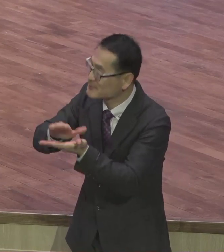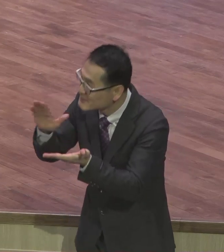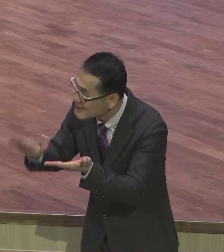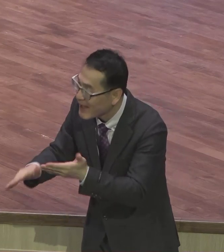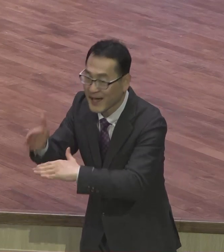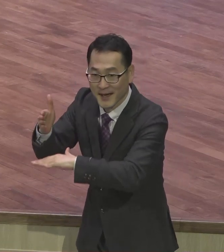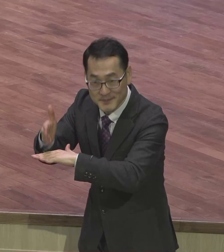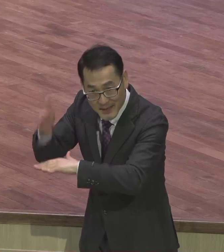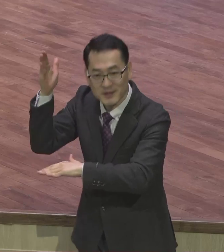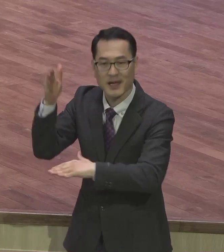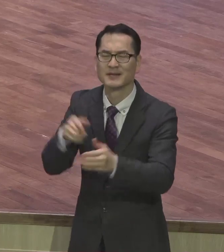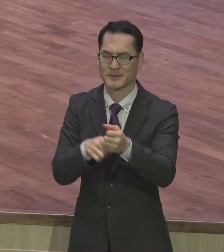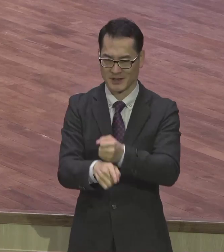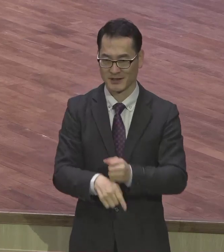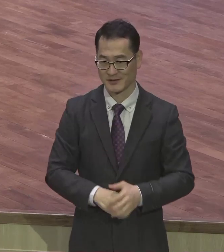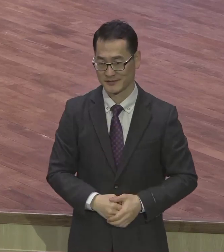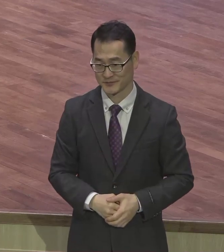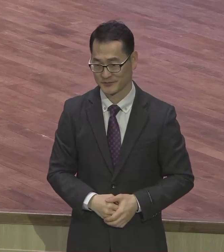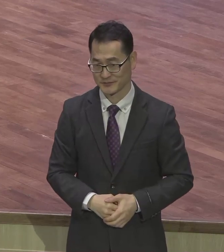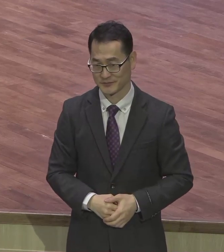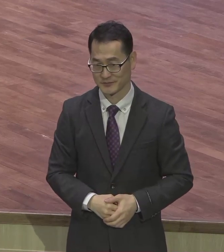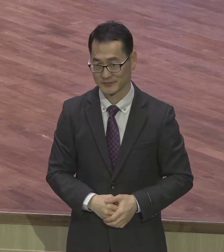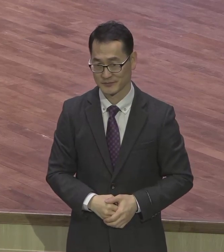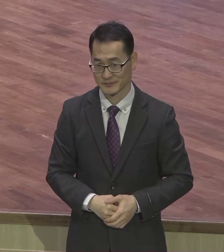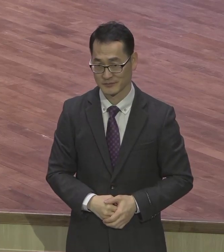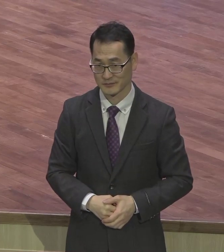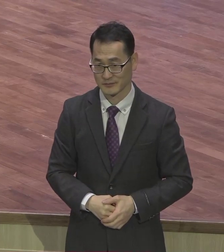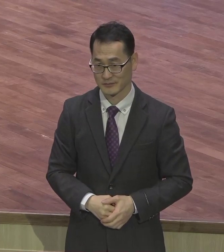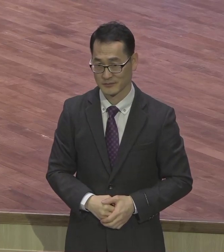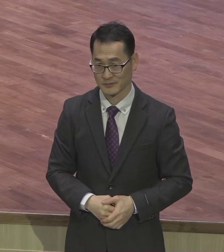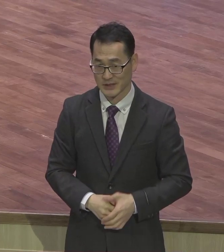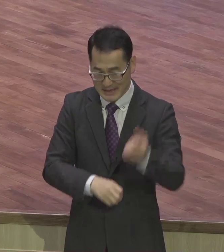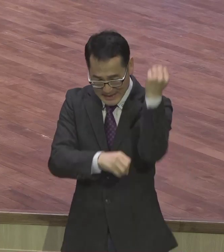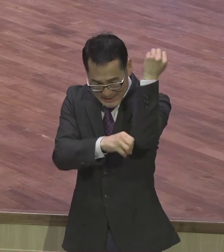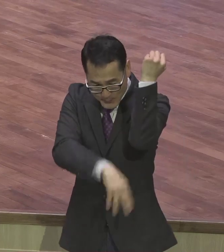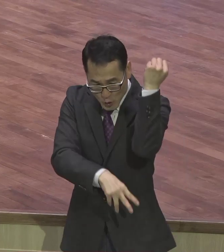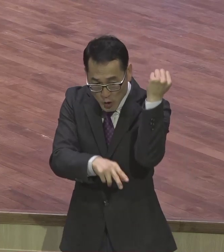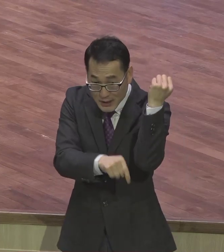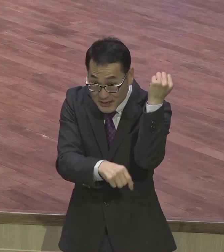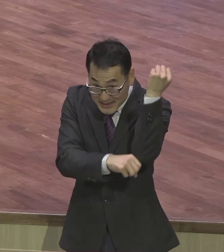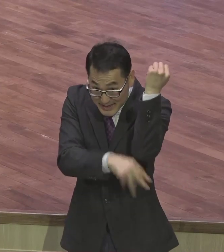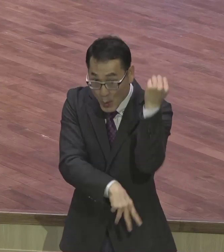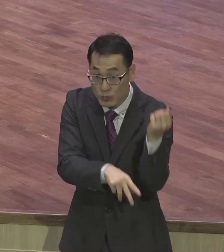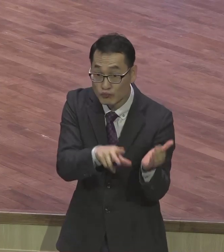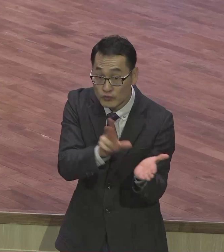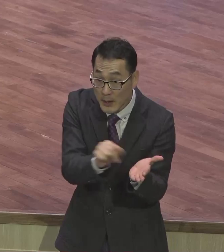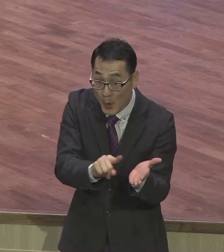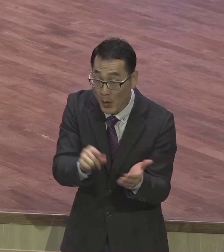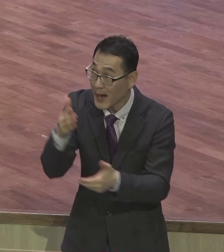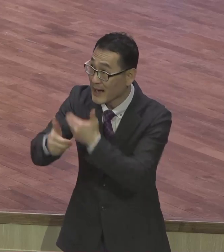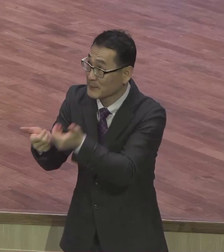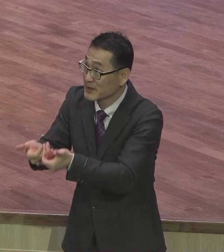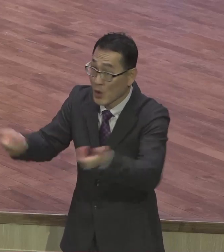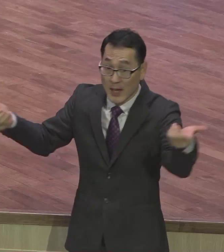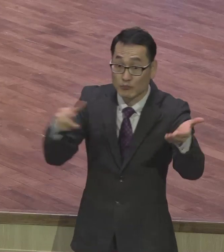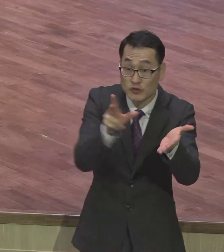그러니까 근본 문제가 뭐요? 하나님 떠난 문제 제 문제 사단 문제 이 사단 저주 문제 싹 다 예수 믿는 순간에 그래서